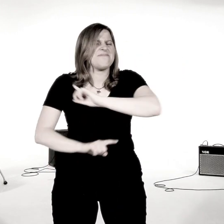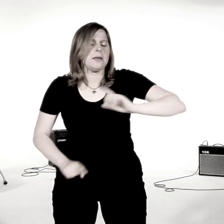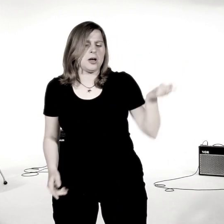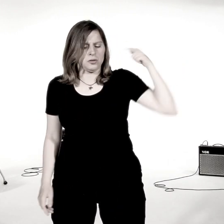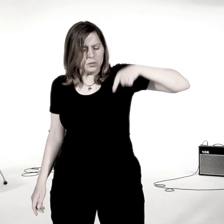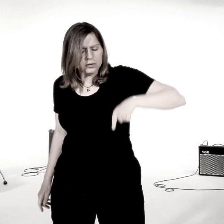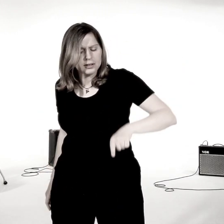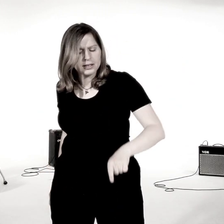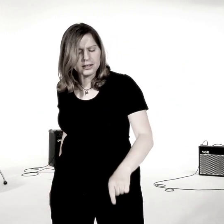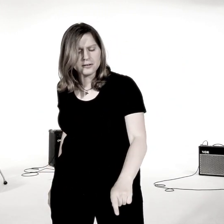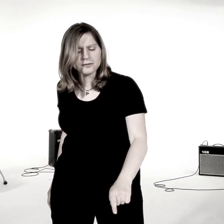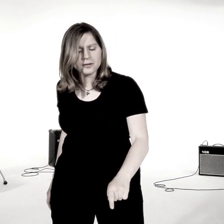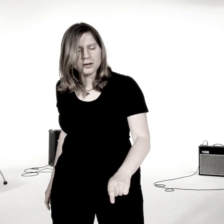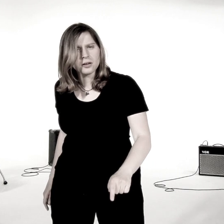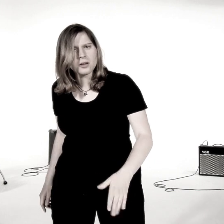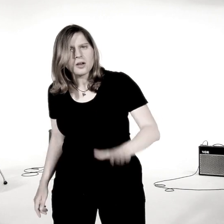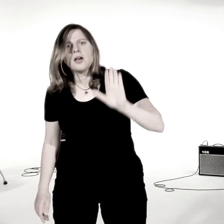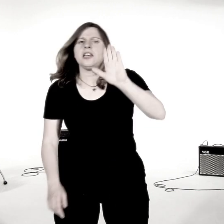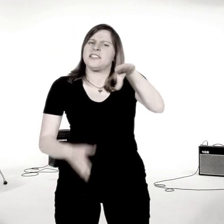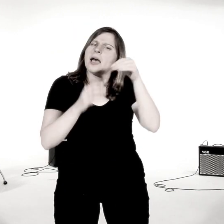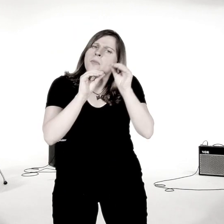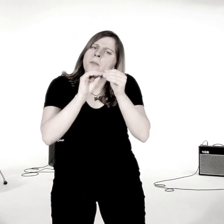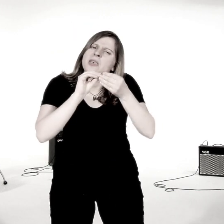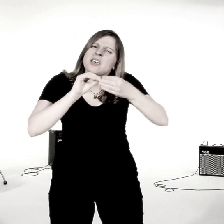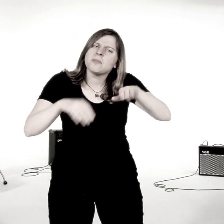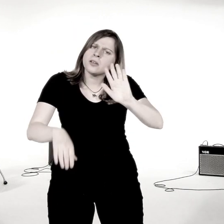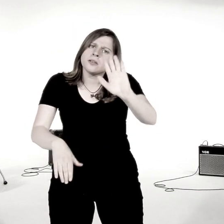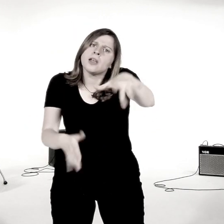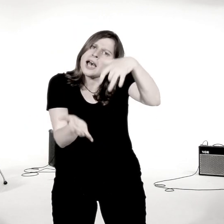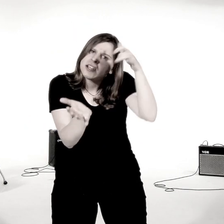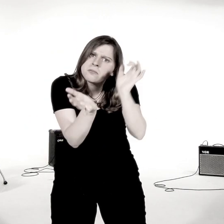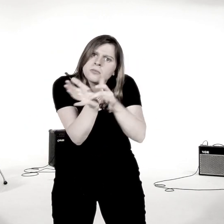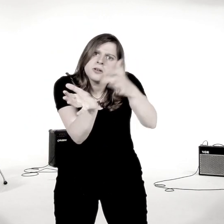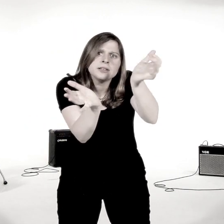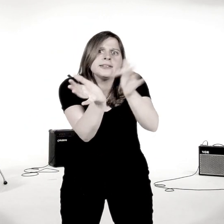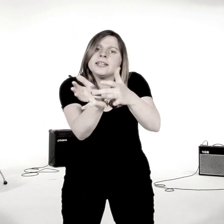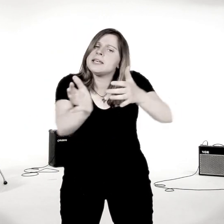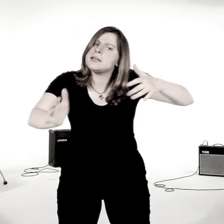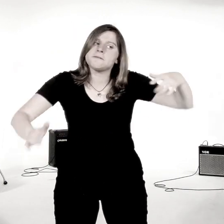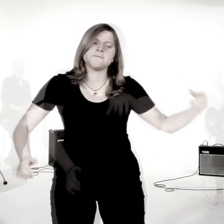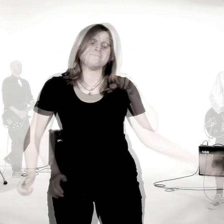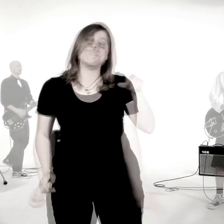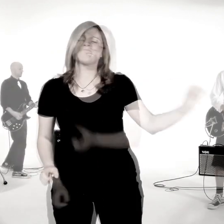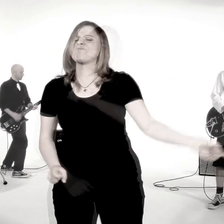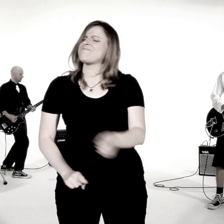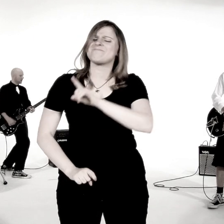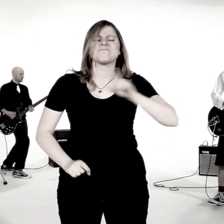niemals zu tief Dein Problem ist dein Motiv Es ist